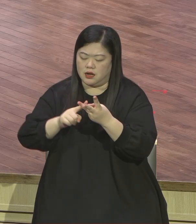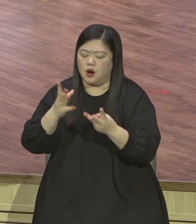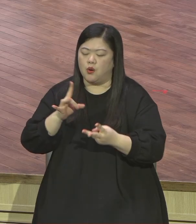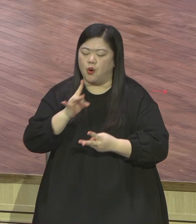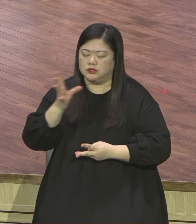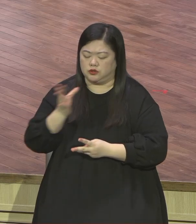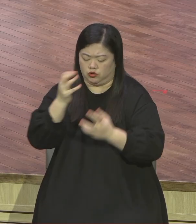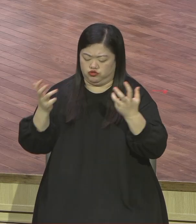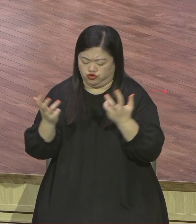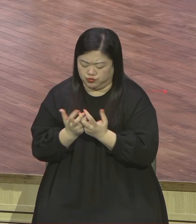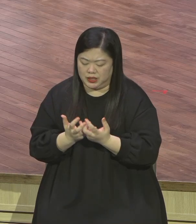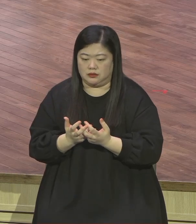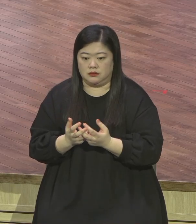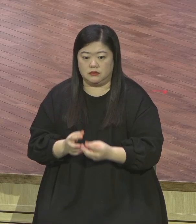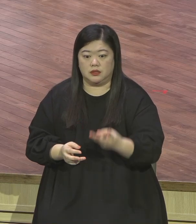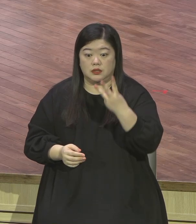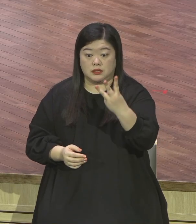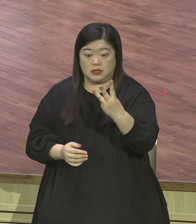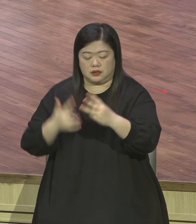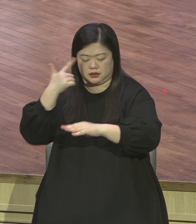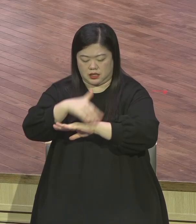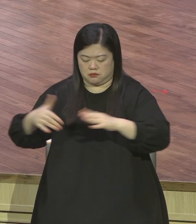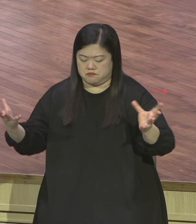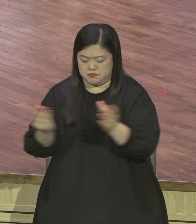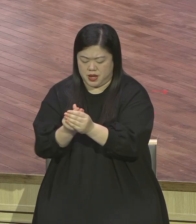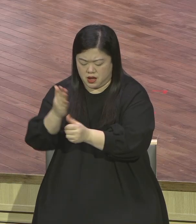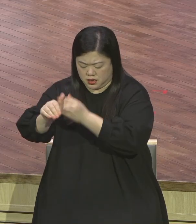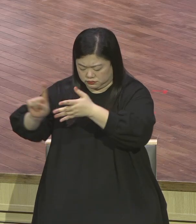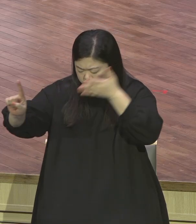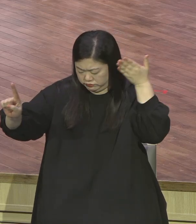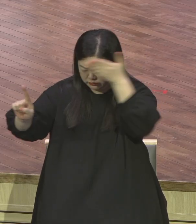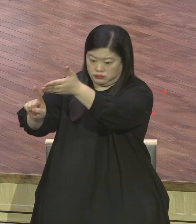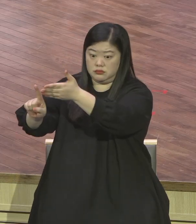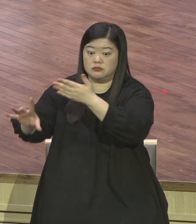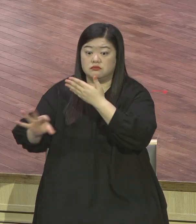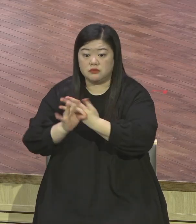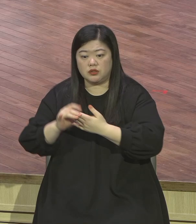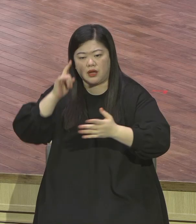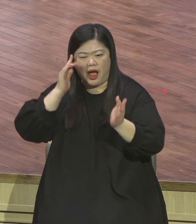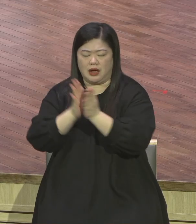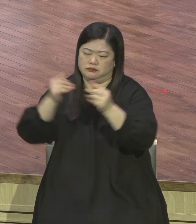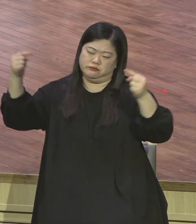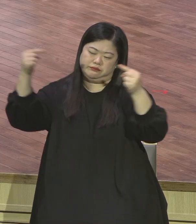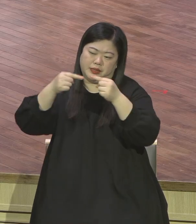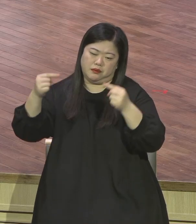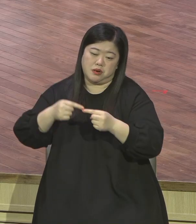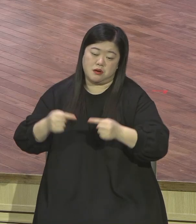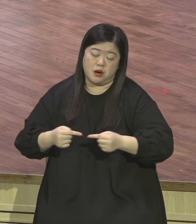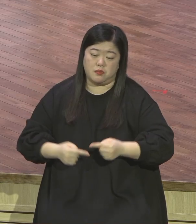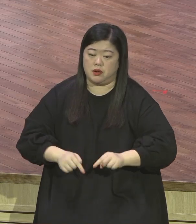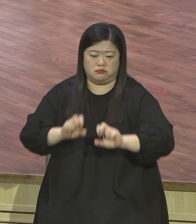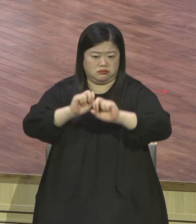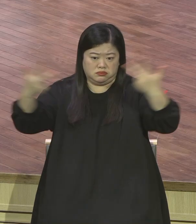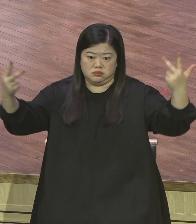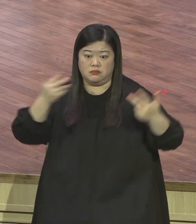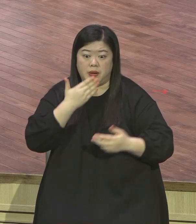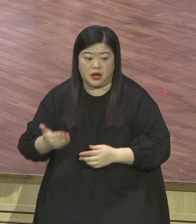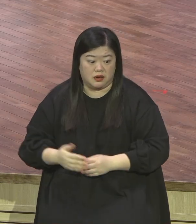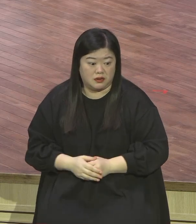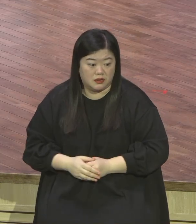오직 하나님 나라 확장해 방향받출 삶 오직 성령 충만으로 나의 한계를 뛰어넘어서 하나님의 스케일에 들어간